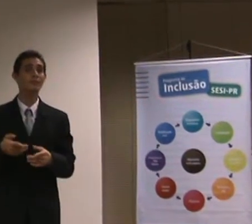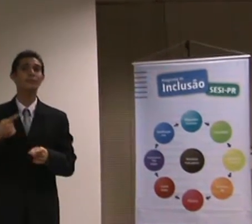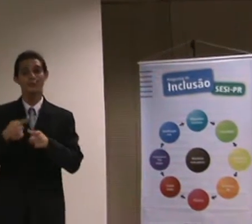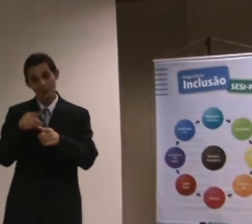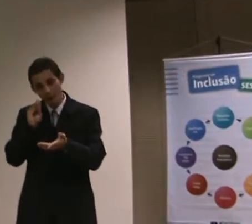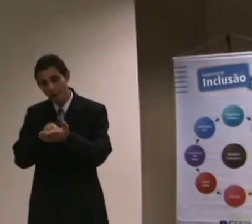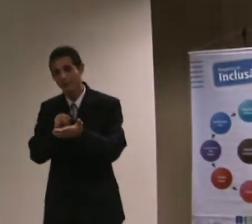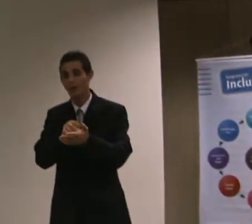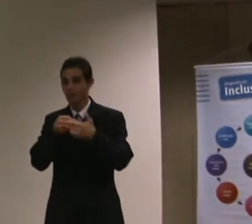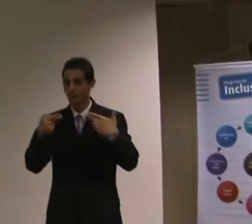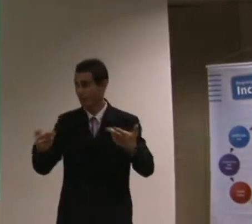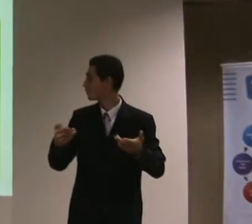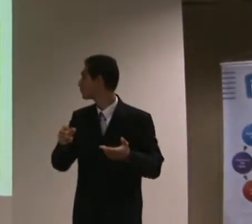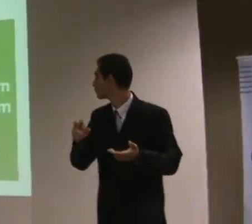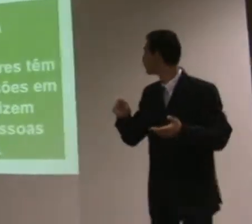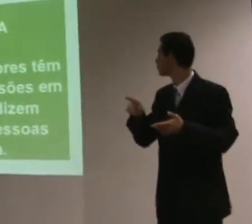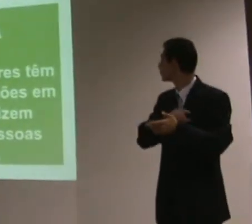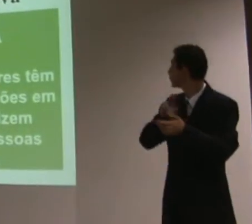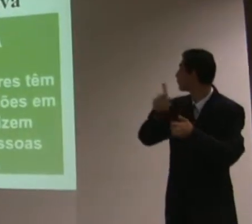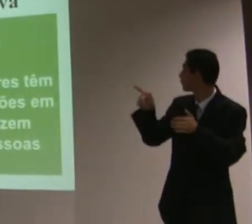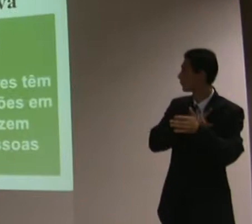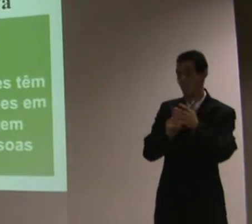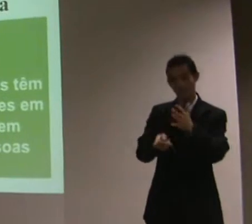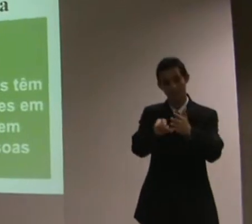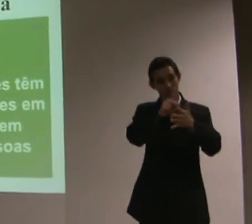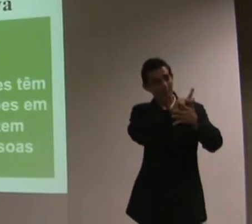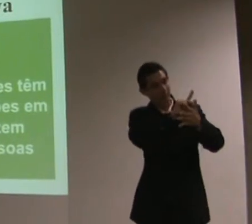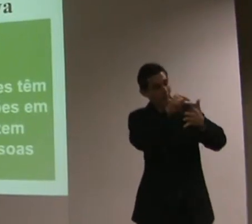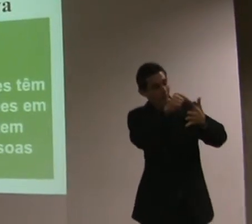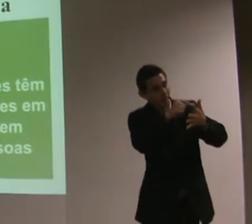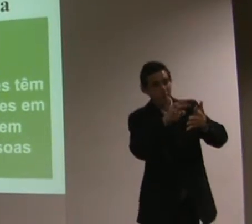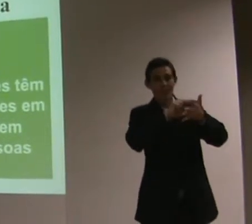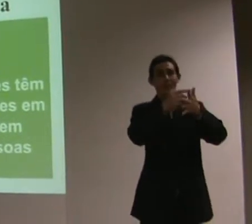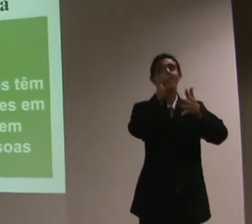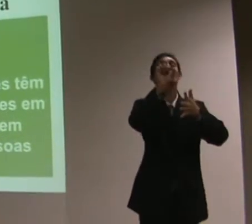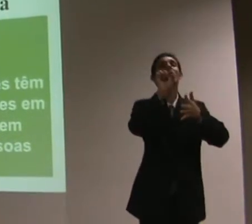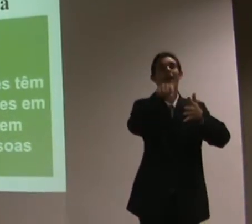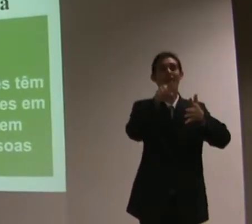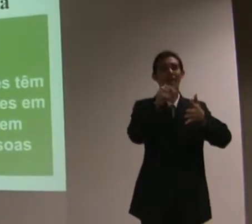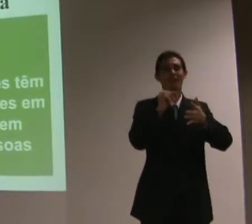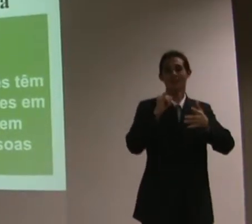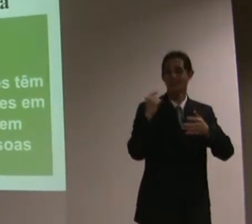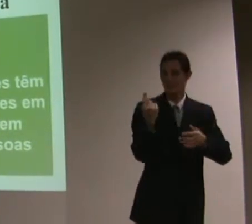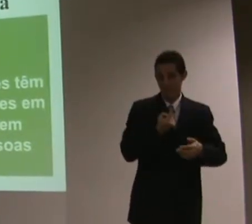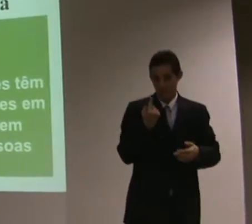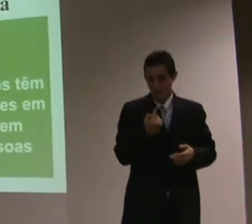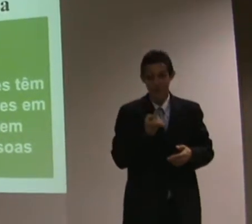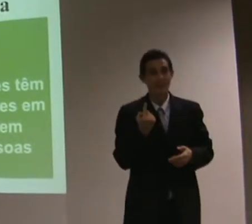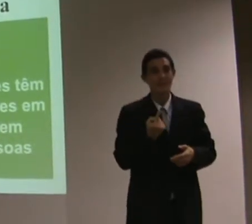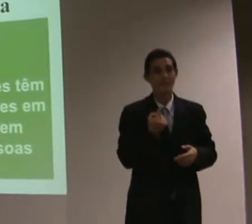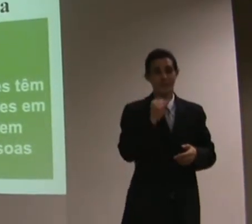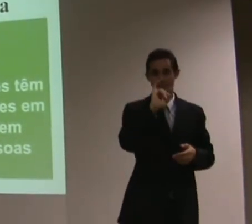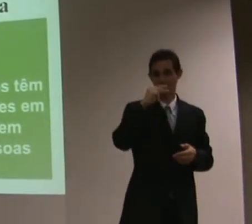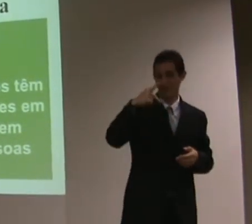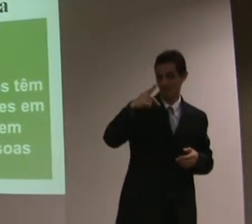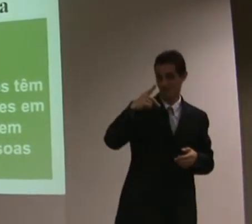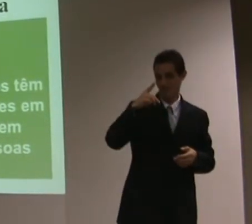Outro princípio importante é a independência. E é muito importante a gente fazer a diferença entre independência e autonomia. Primeiro, vamos ver